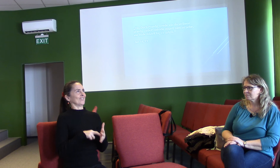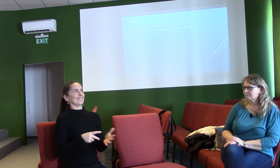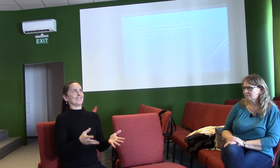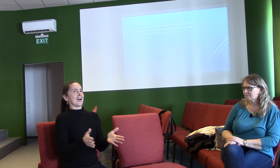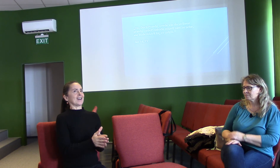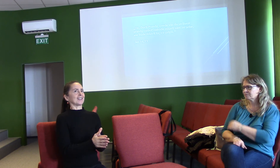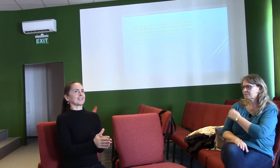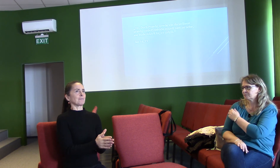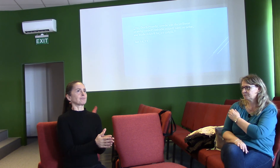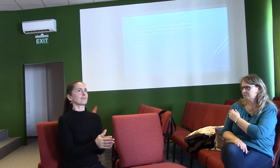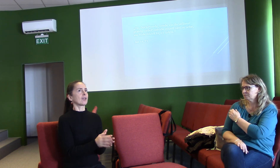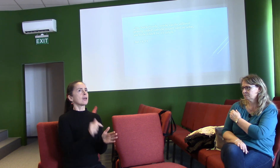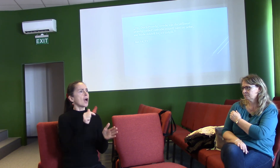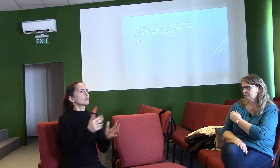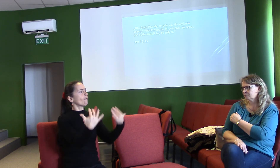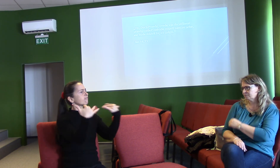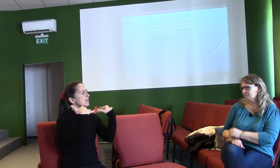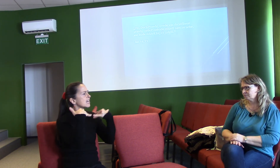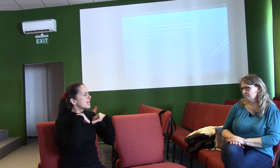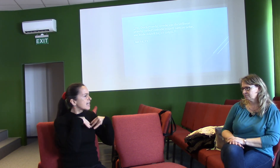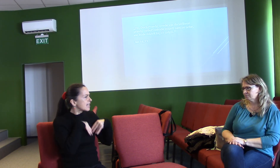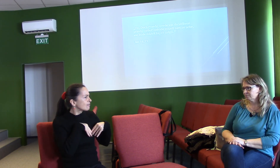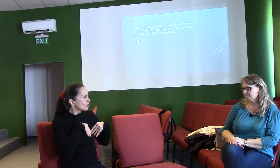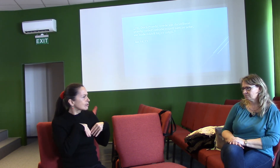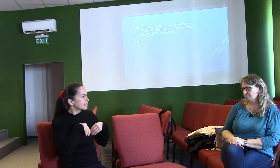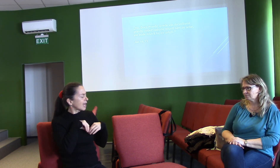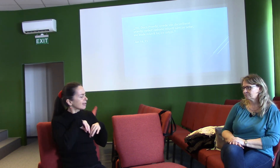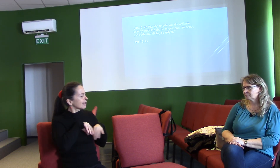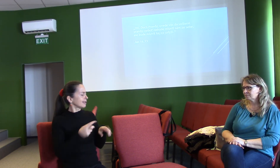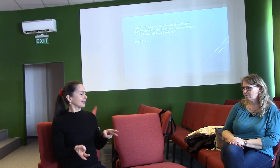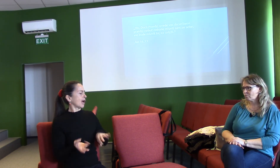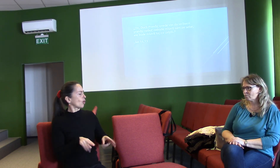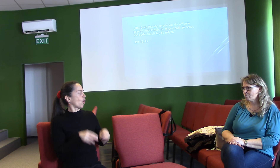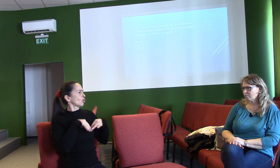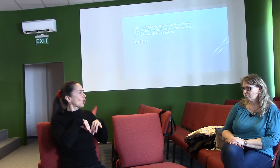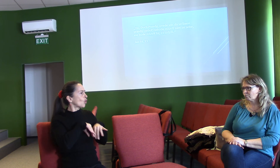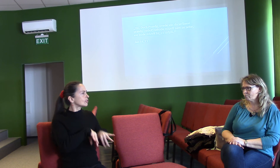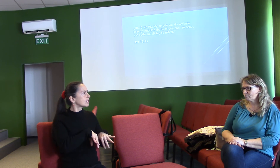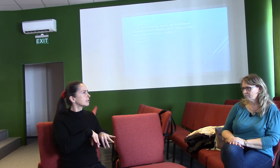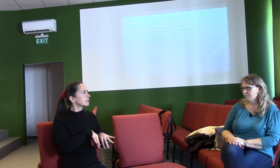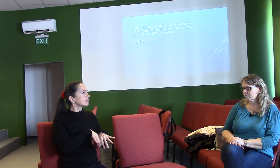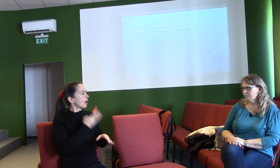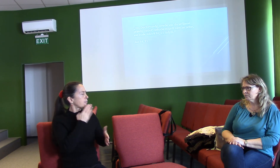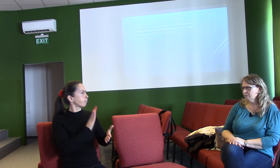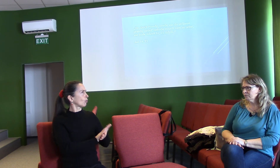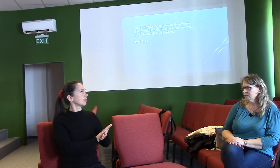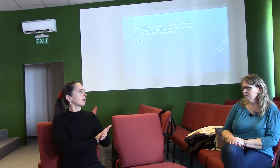zapustí to prostě ve vašem srdci kořinky a poznáváte, jaký Bůh ve skutečnosti je